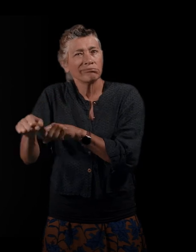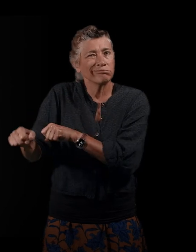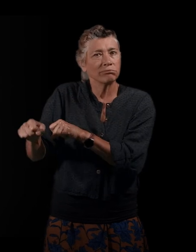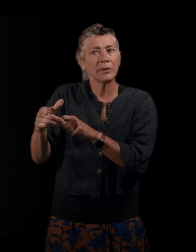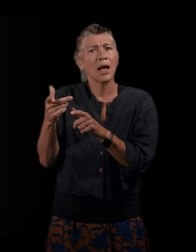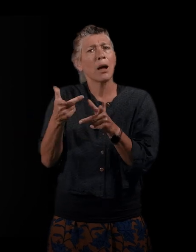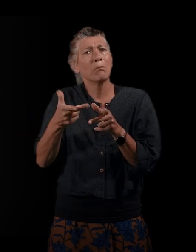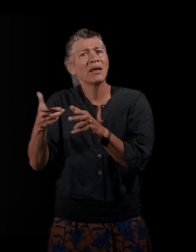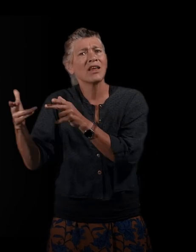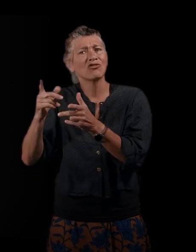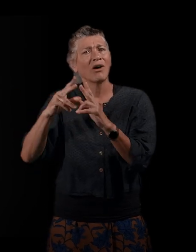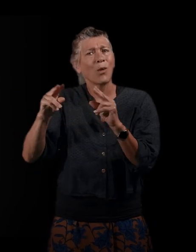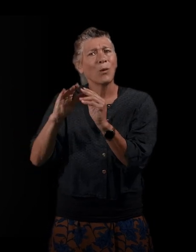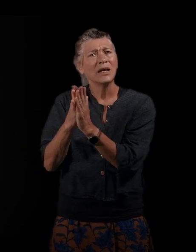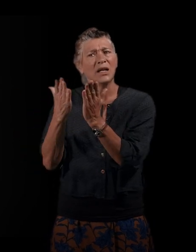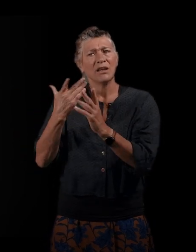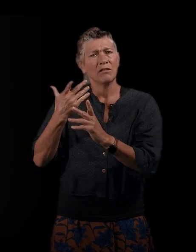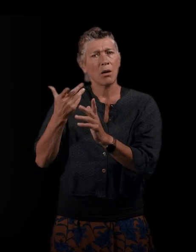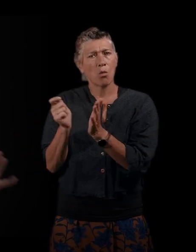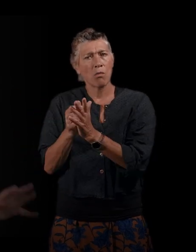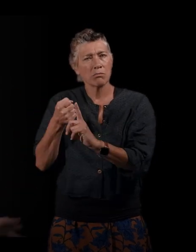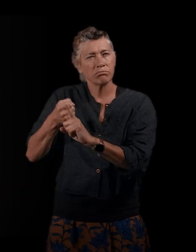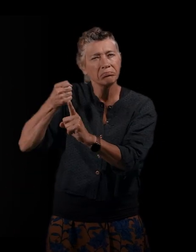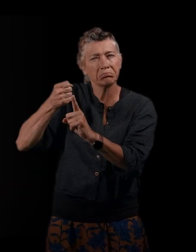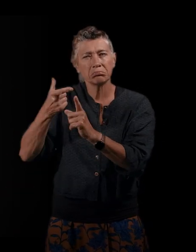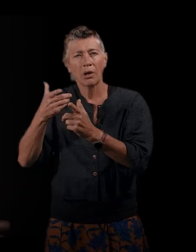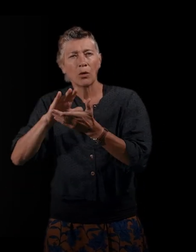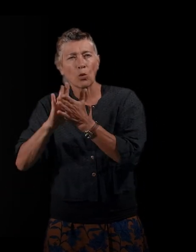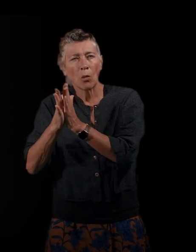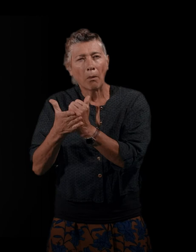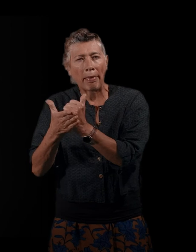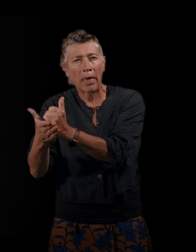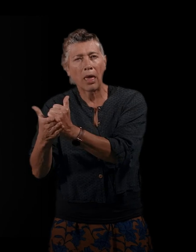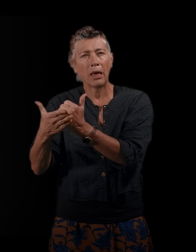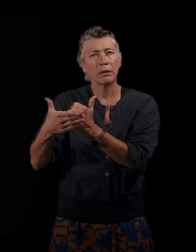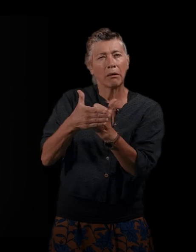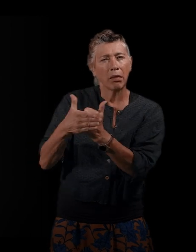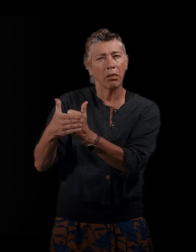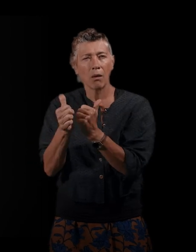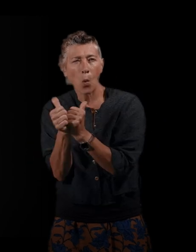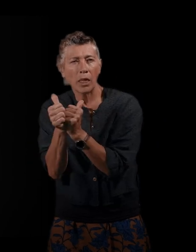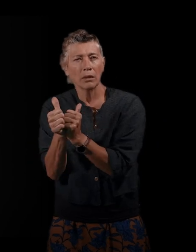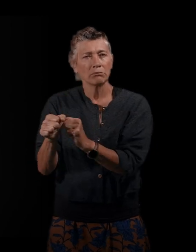passages sur les luttes de ces femmes, tout le réseau d'acteurs qui les aident, les associations, etc., avec une approche toujours critique.